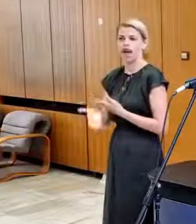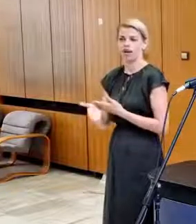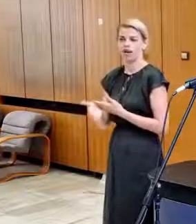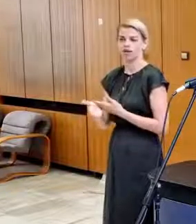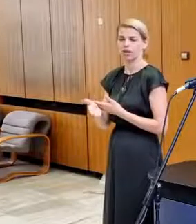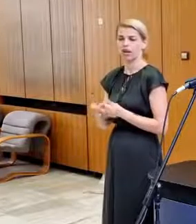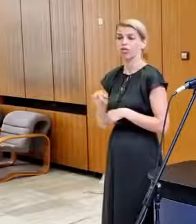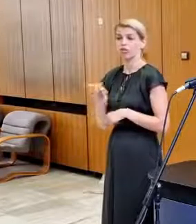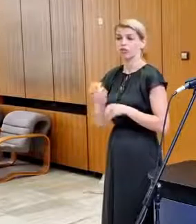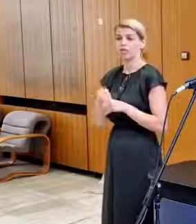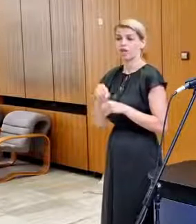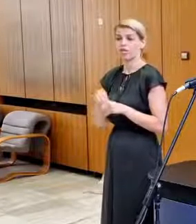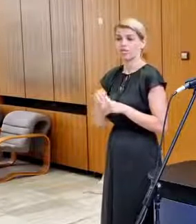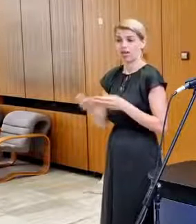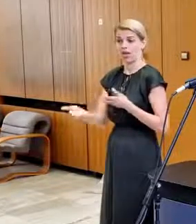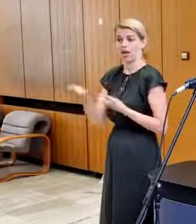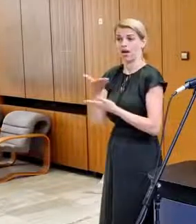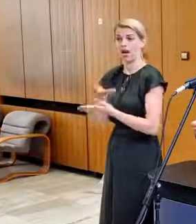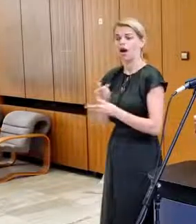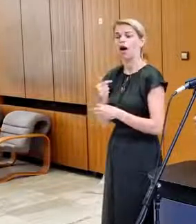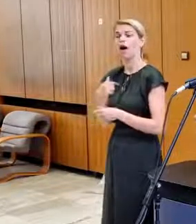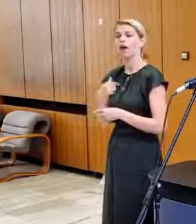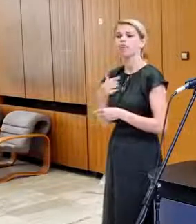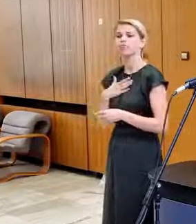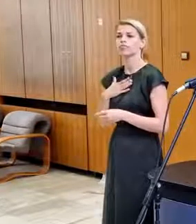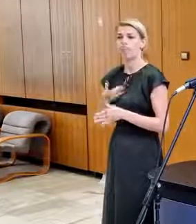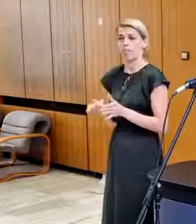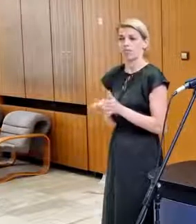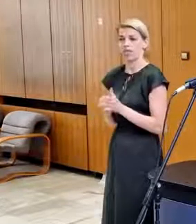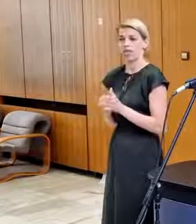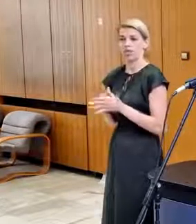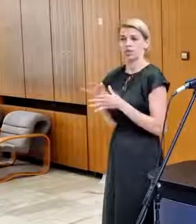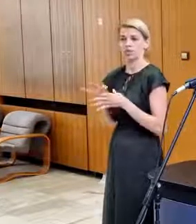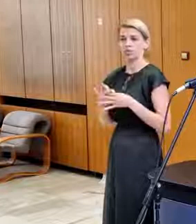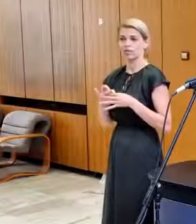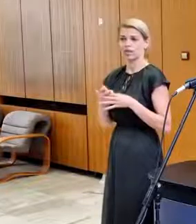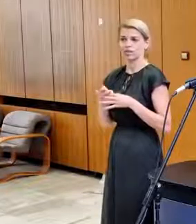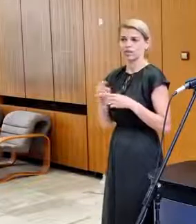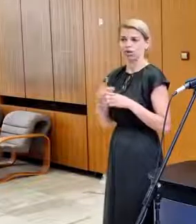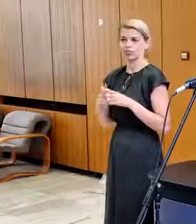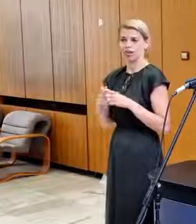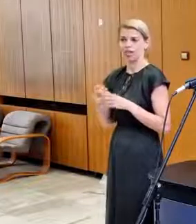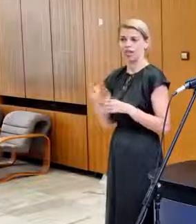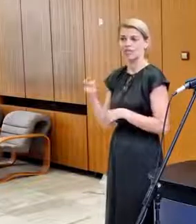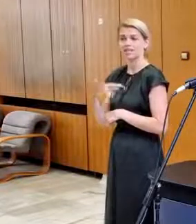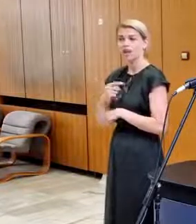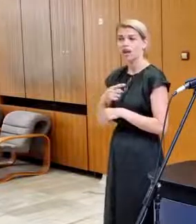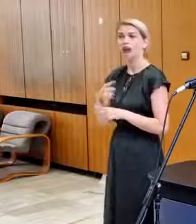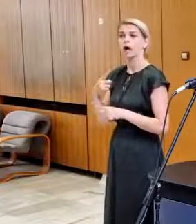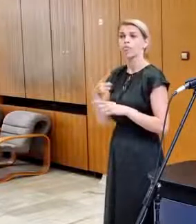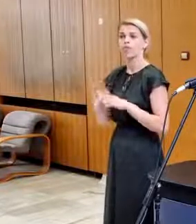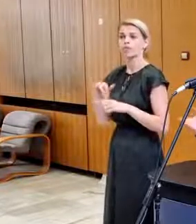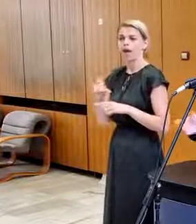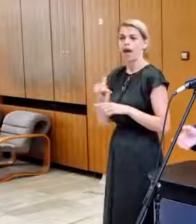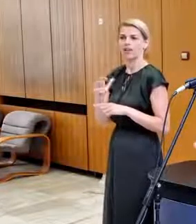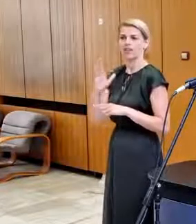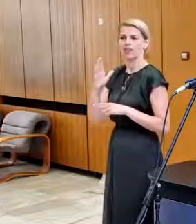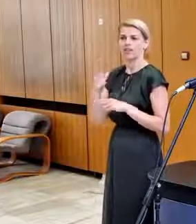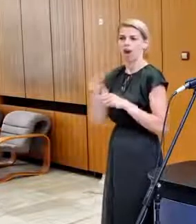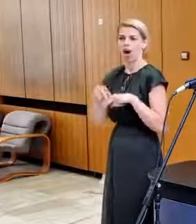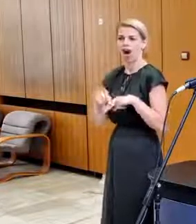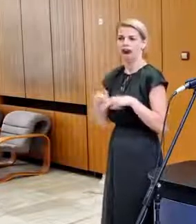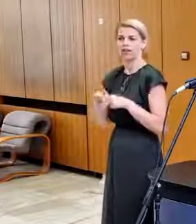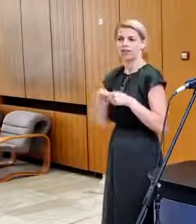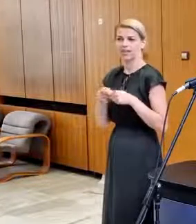spĺňa tie minimálne požiadavky, ktoré máme nie len my voči našim ozbrojeným sílam, ale ktoré voči nám má aj Severoatlantická aliancia. A keď tá